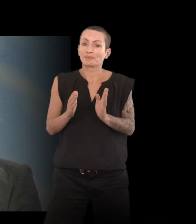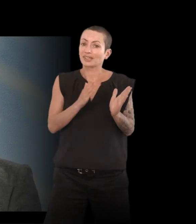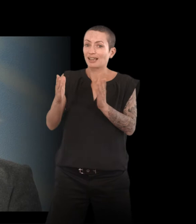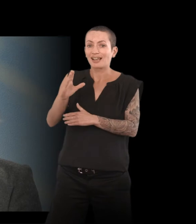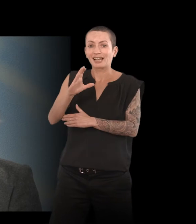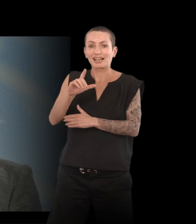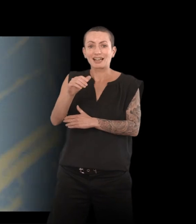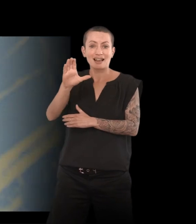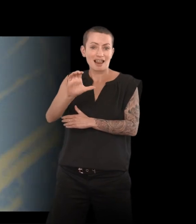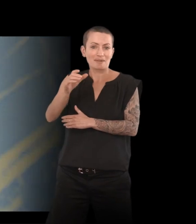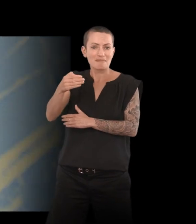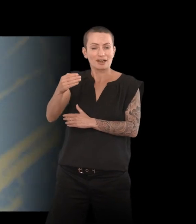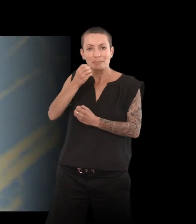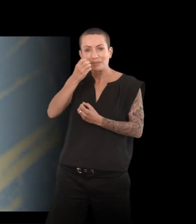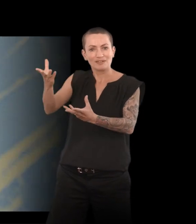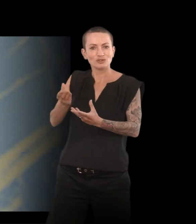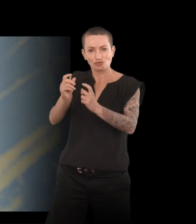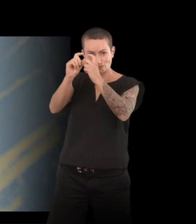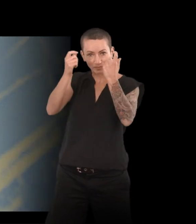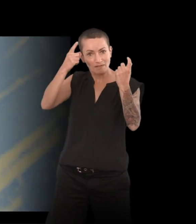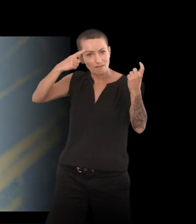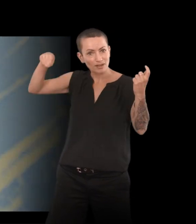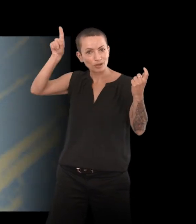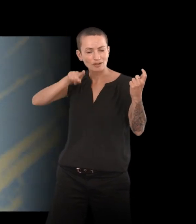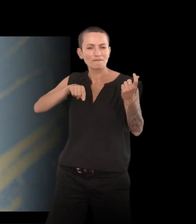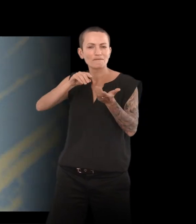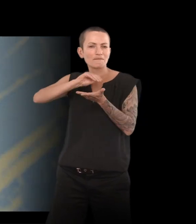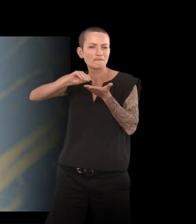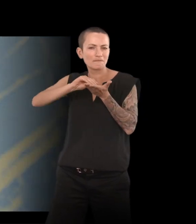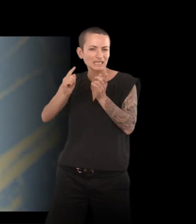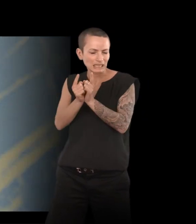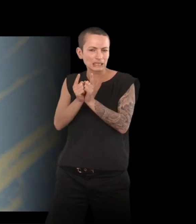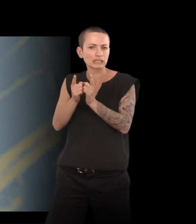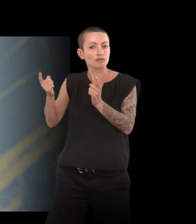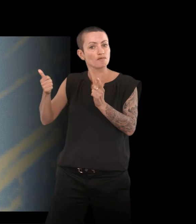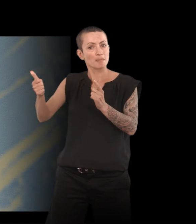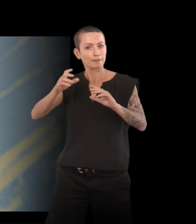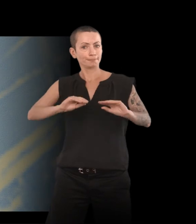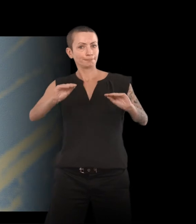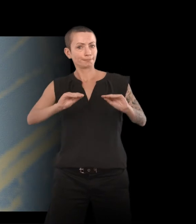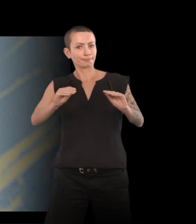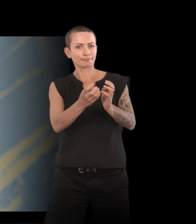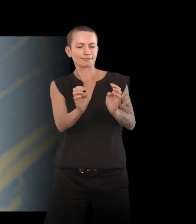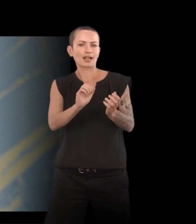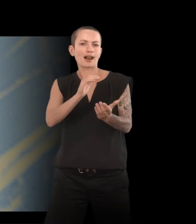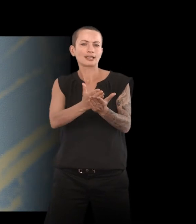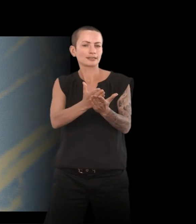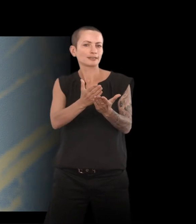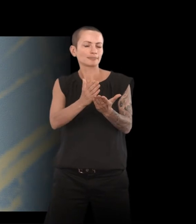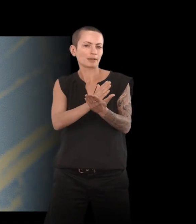bienvenue, vous êtes philosophe, essayiste, vous enseignez la philosophie en classe préparatoire, vous êtes aussi l